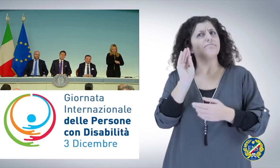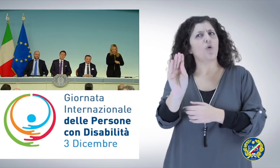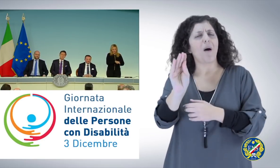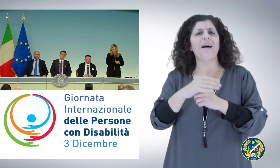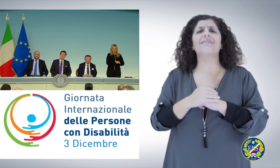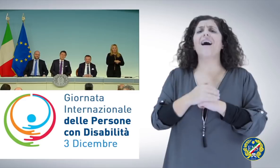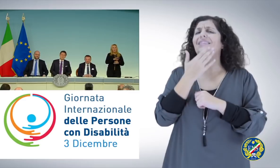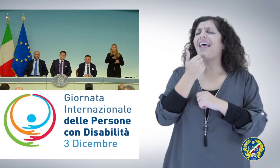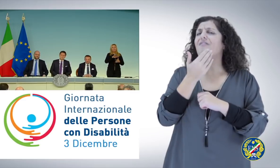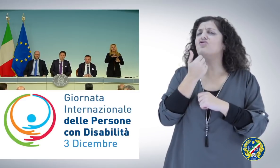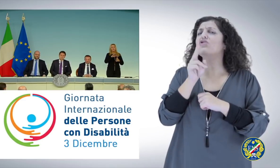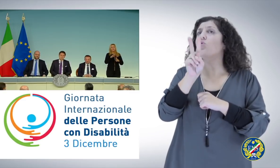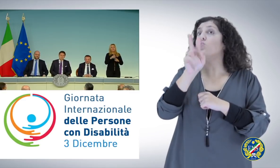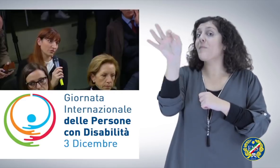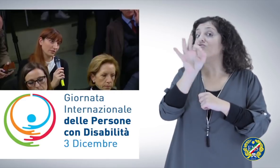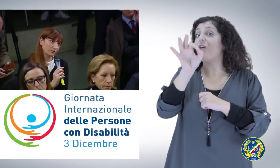scendere al di sotto del 2%